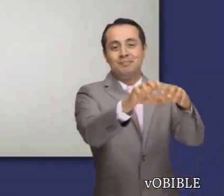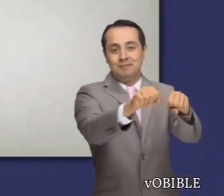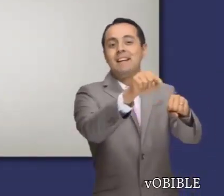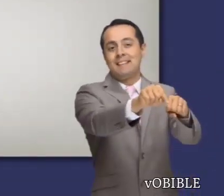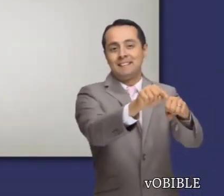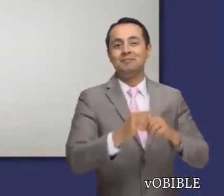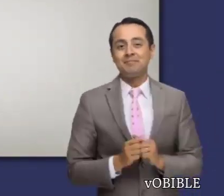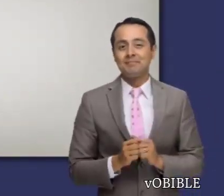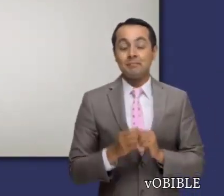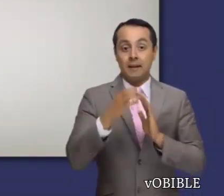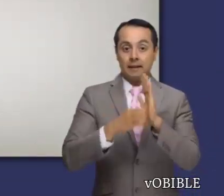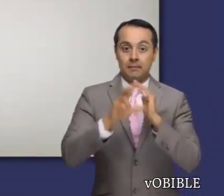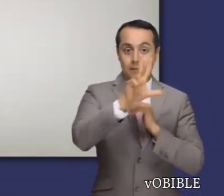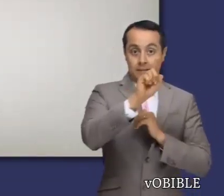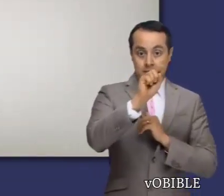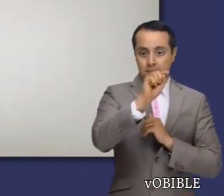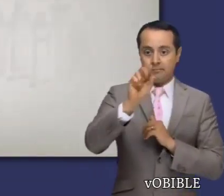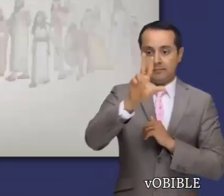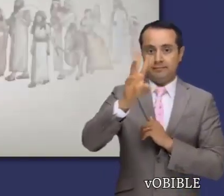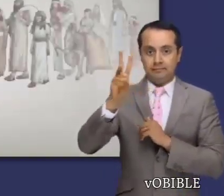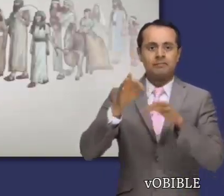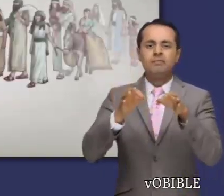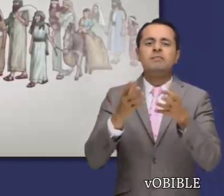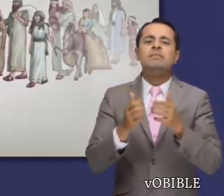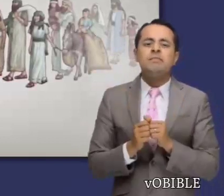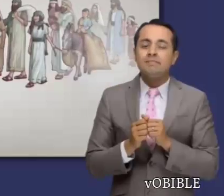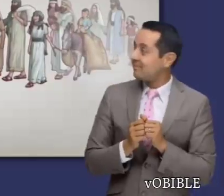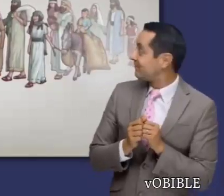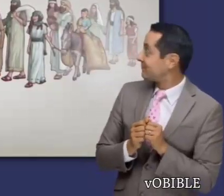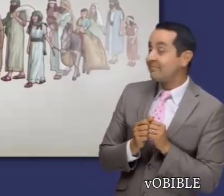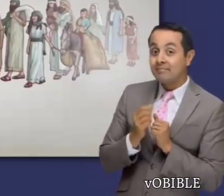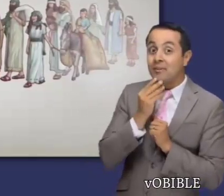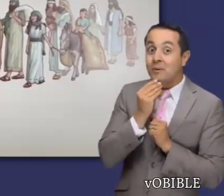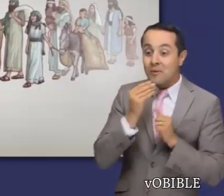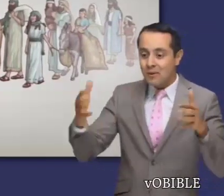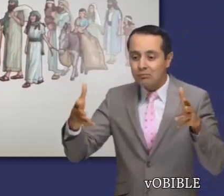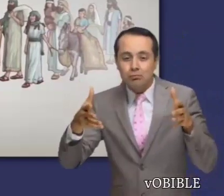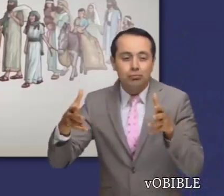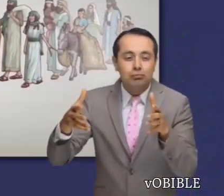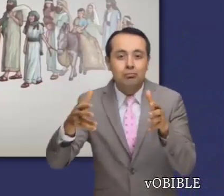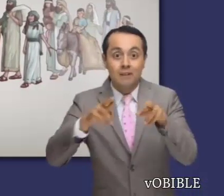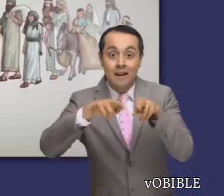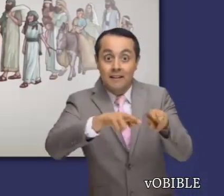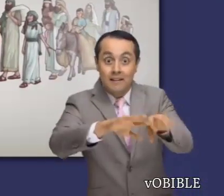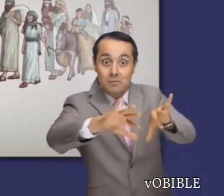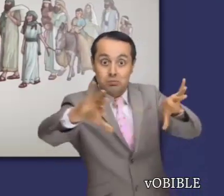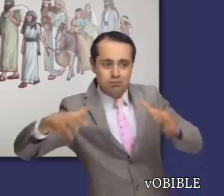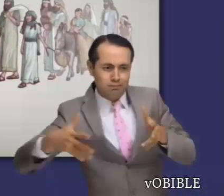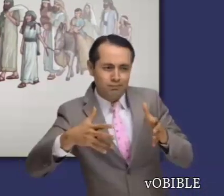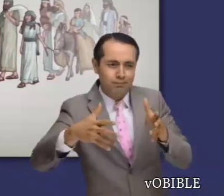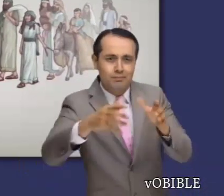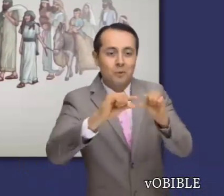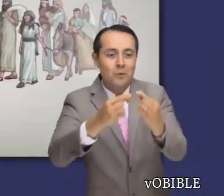Los capítulos 31 a 36 hablan, entre otras cosas, de cómo se repartirá la tierra de Canaán, mientras los